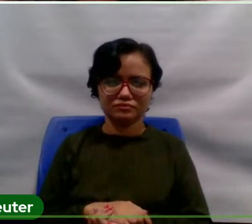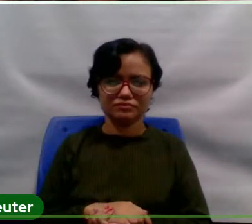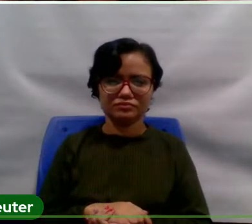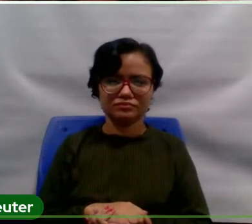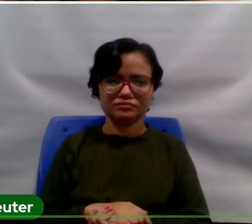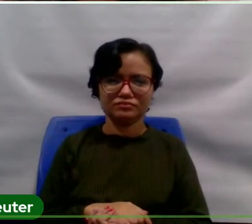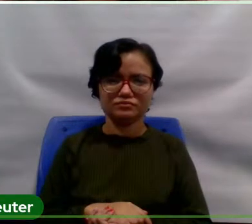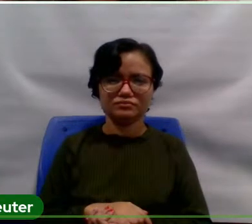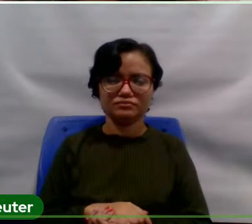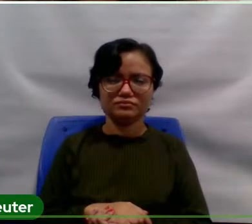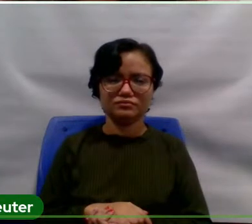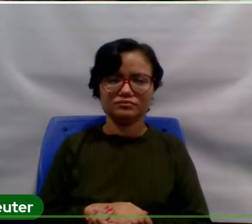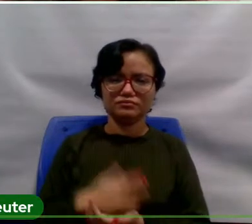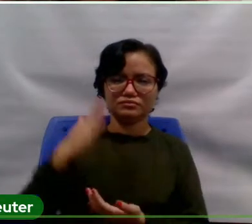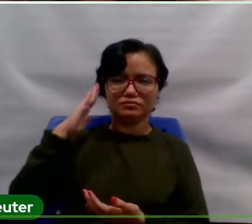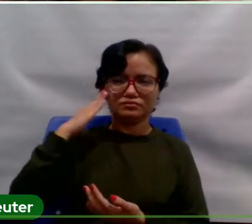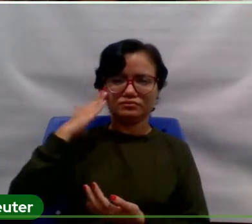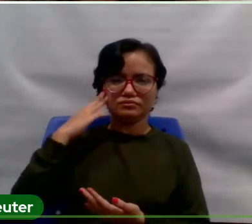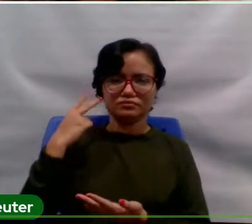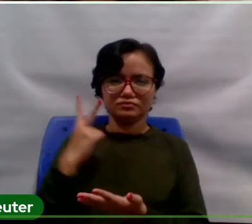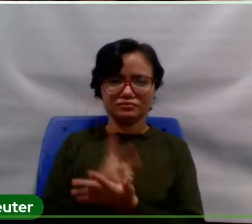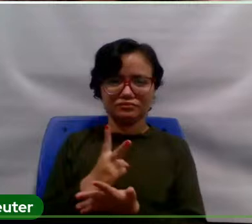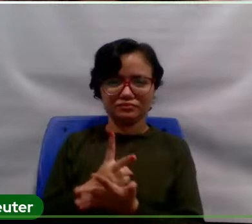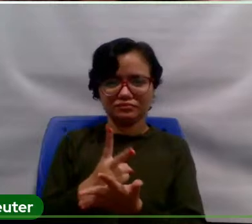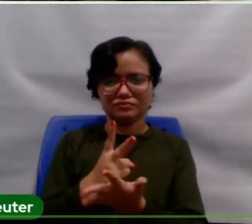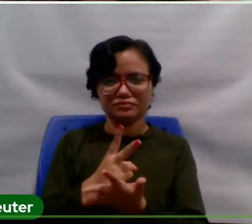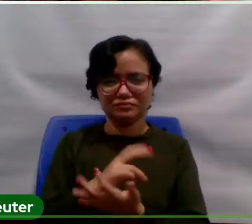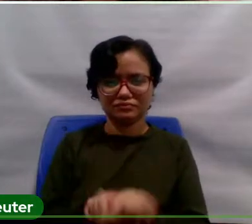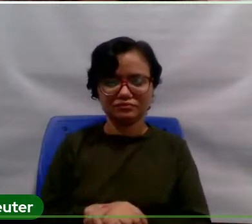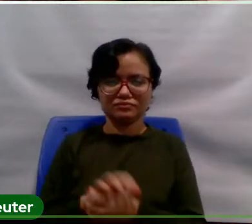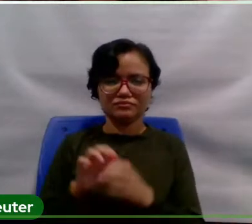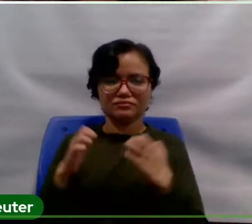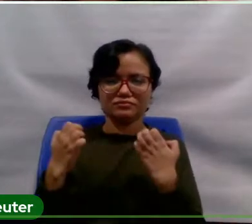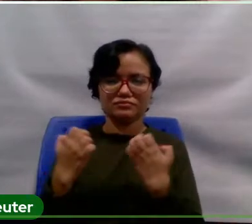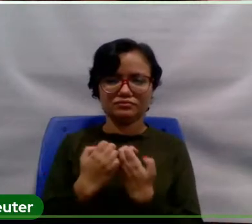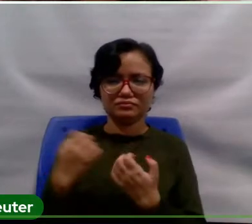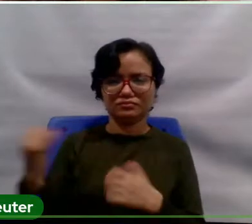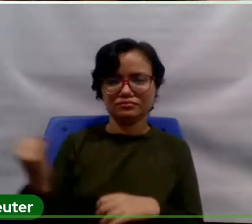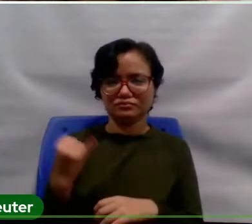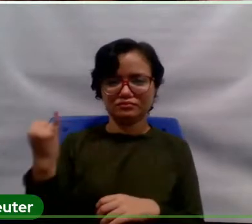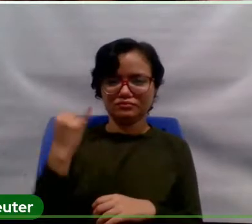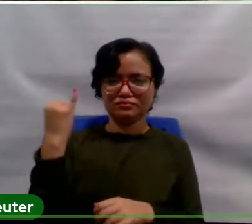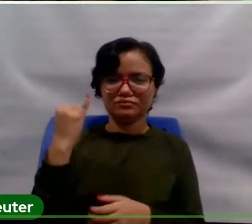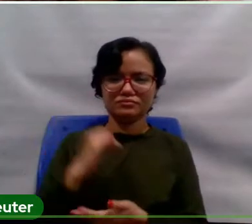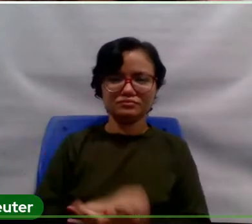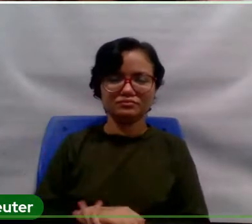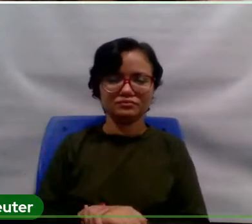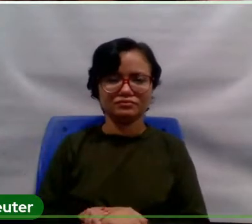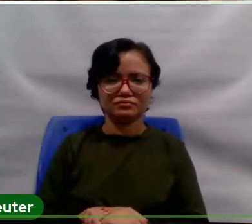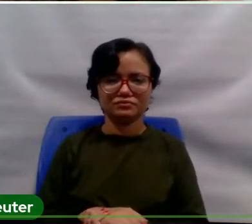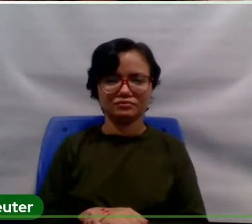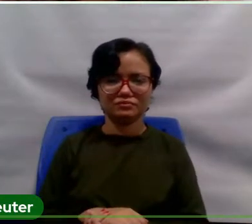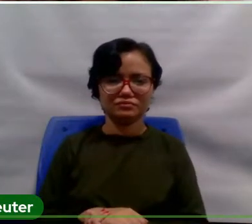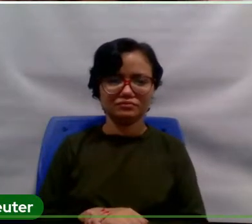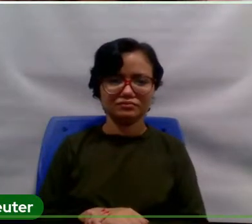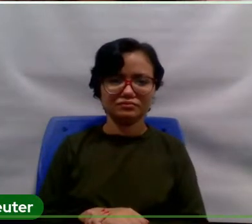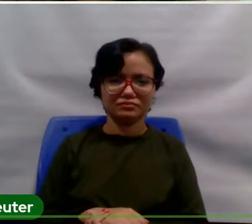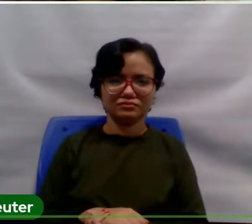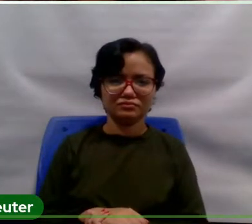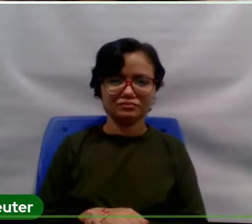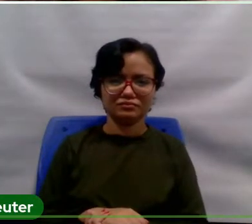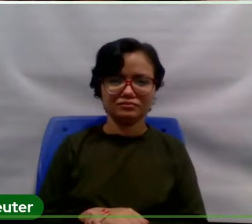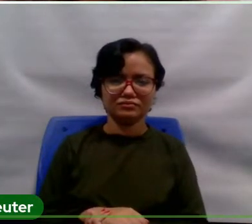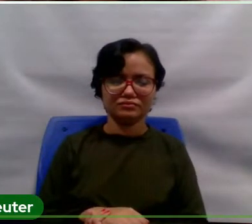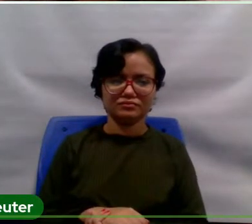dar continuidade por entender que é um evento muito importante, né? Como a Adriana falou, a gente está estimulando bastante